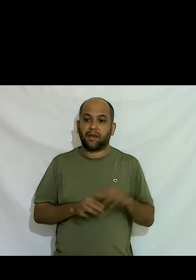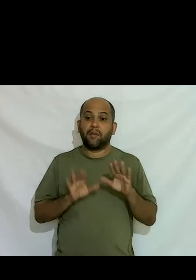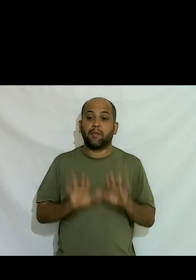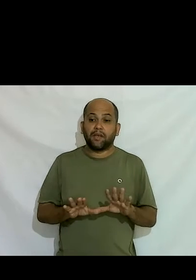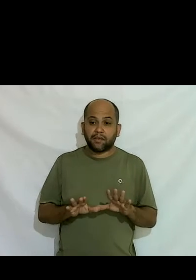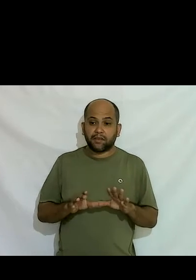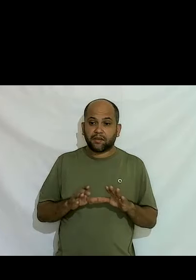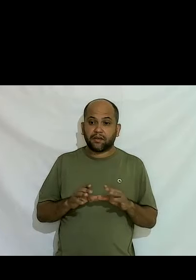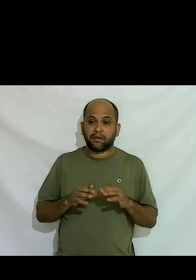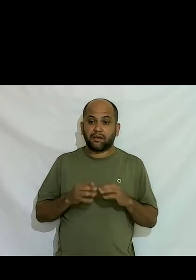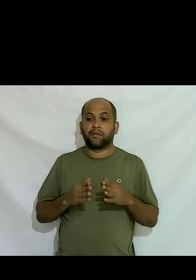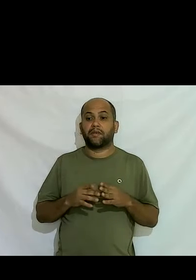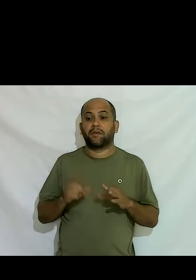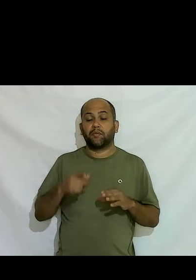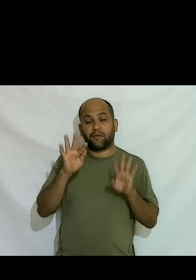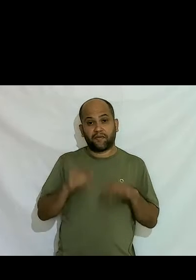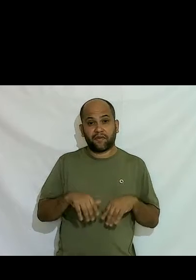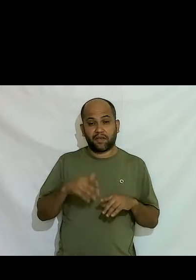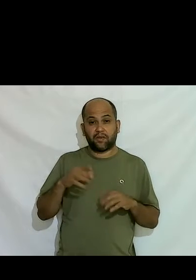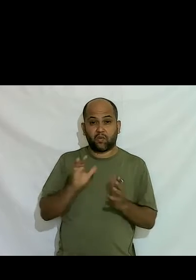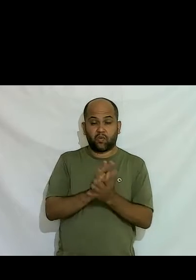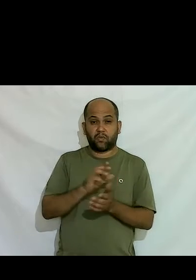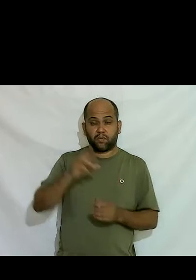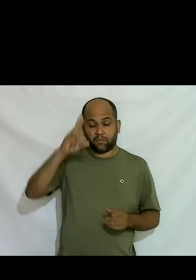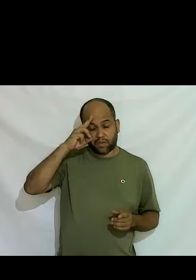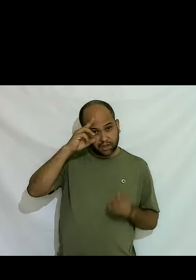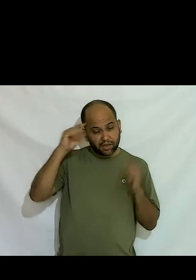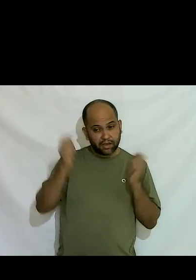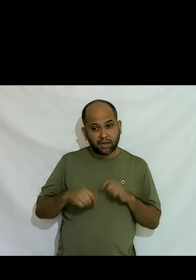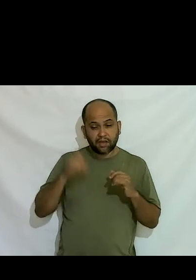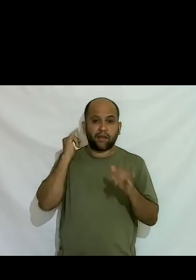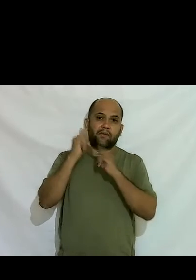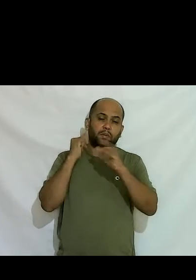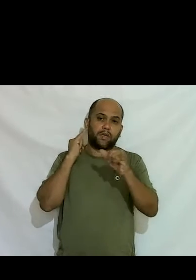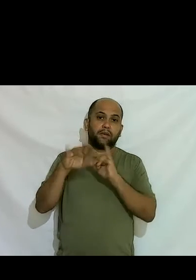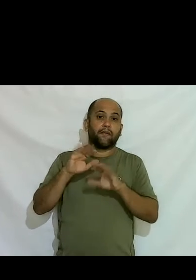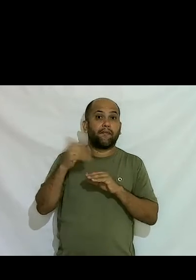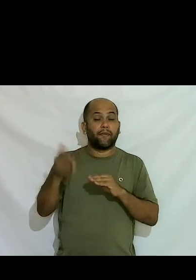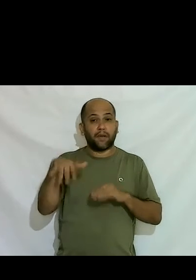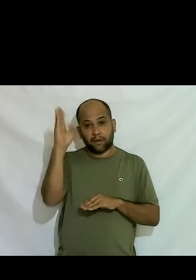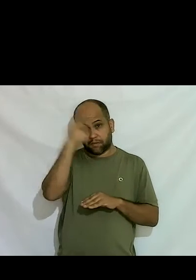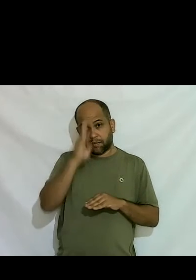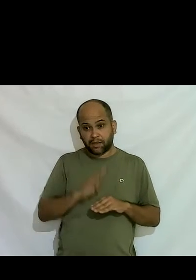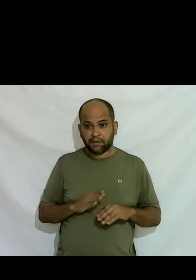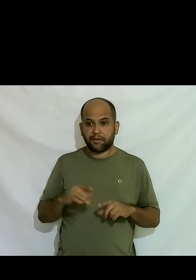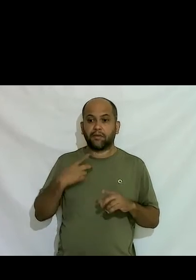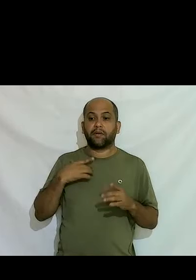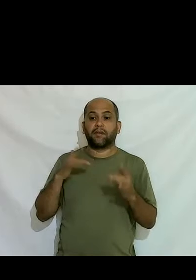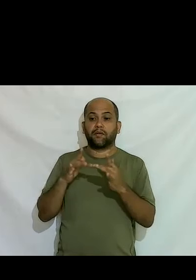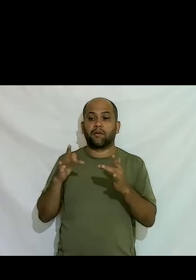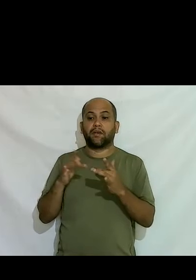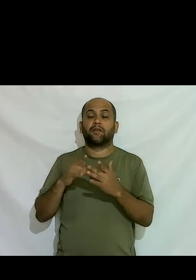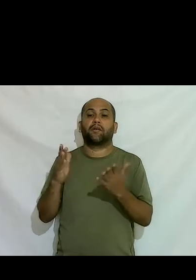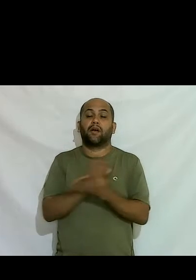confira o regime militar era possível acessar informações de fora do país então eu comecei a ter acesso a algumas